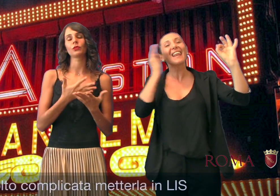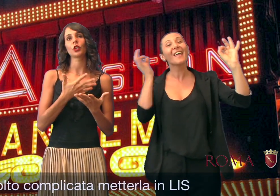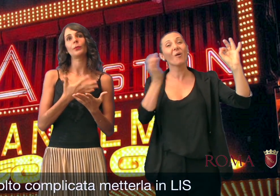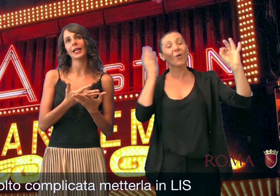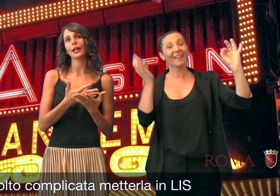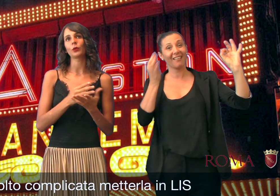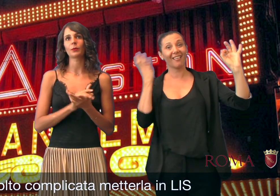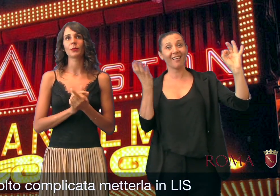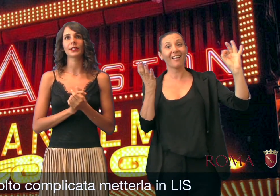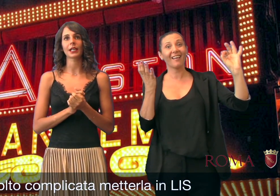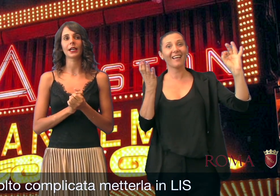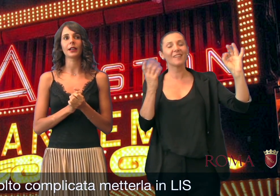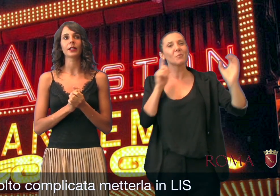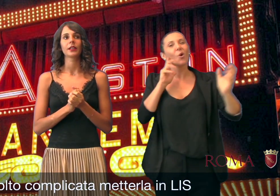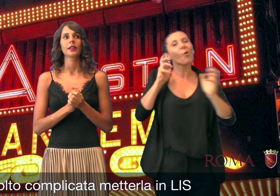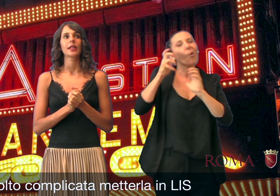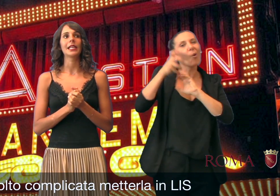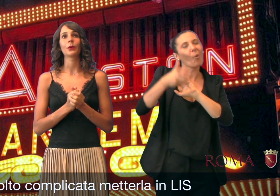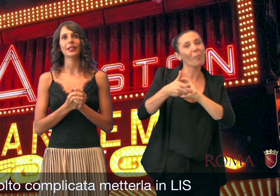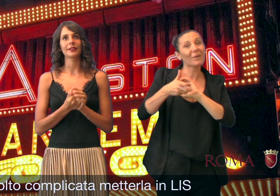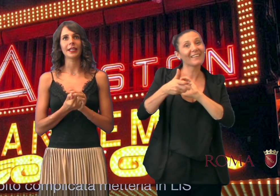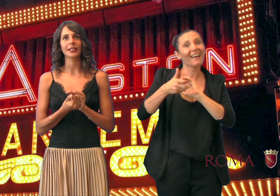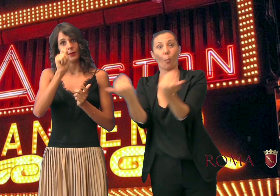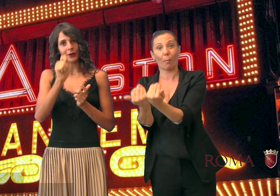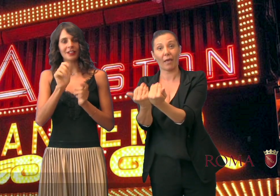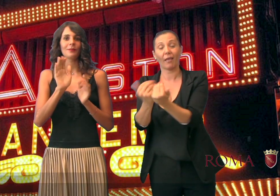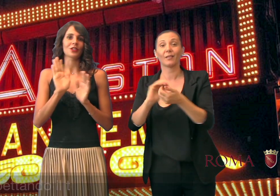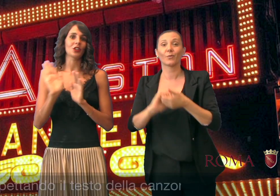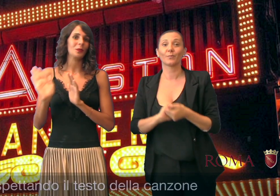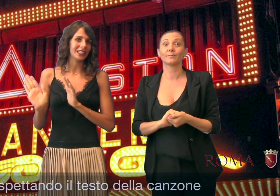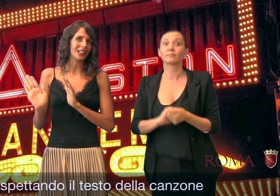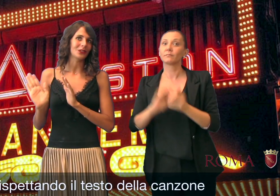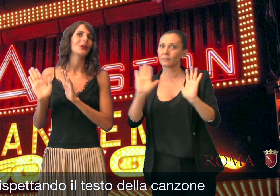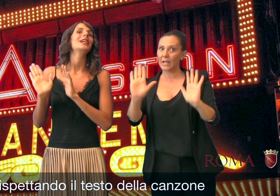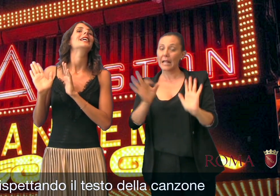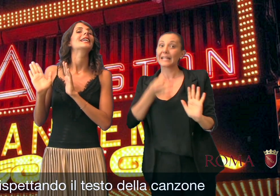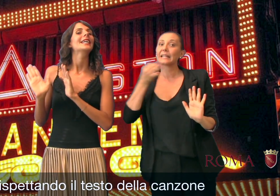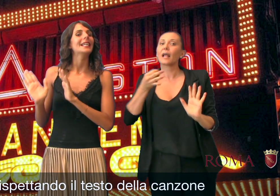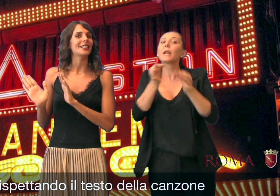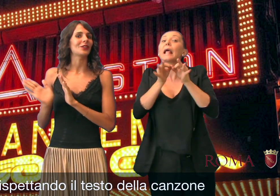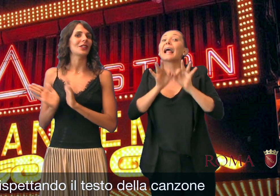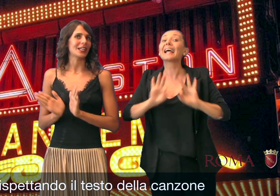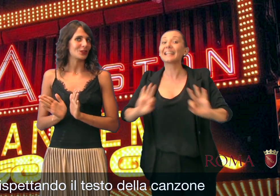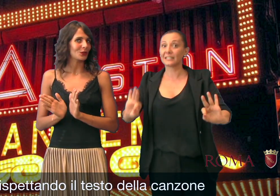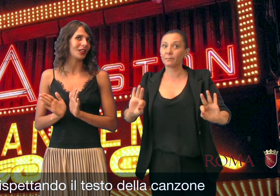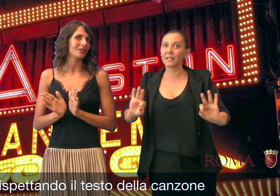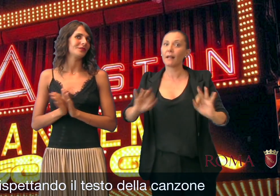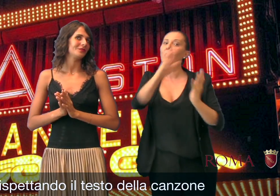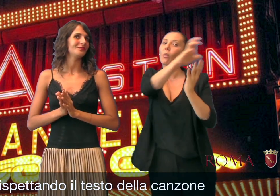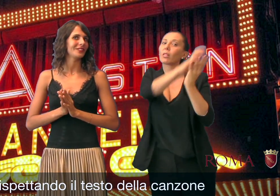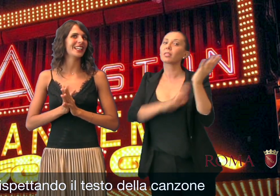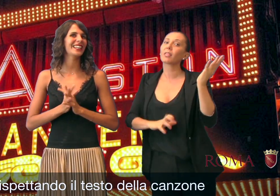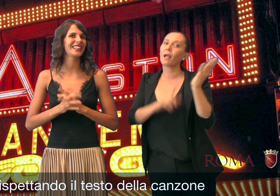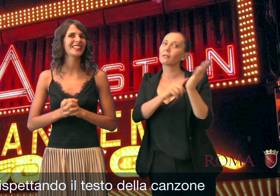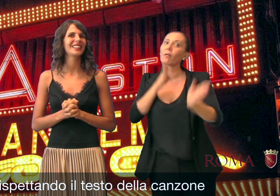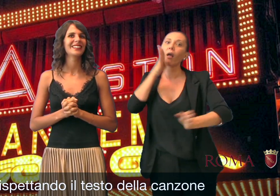complicato per poi metterla in lingua dei segni, quasi sempre ci rispettando il testo della canzone.